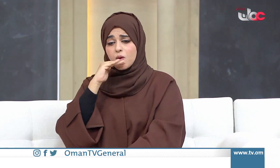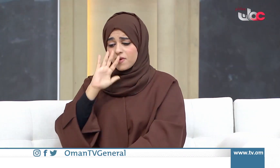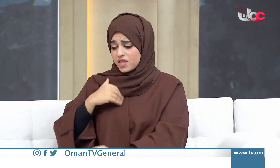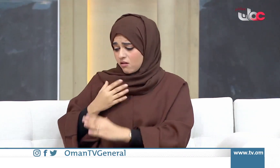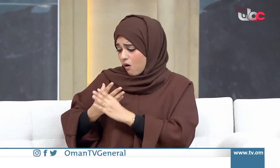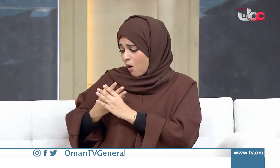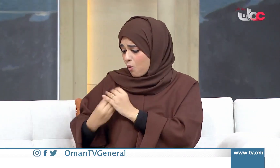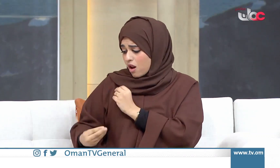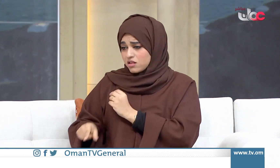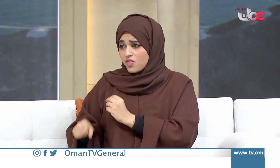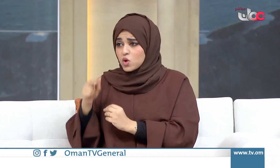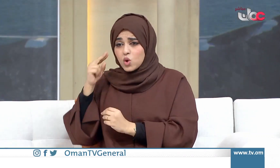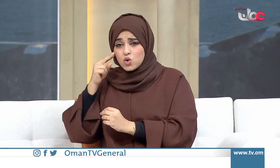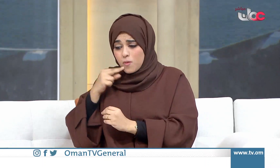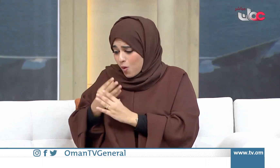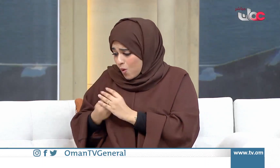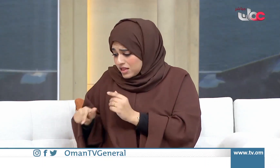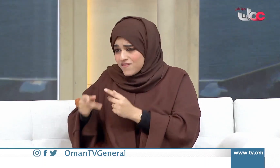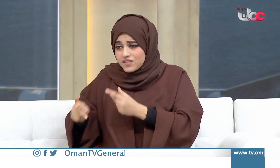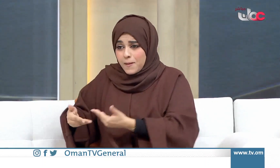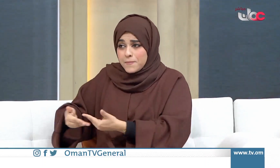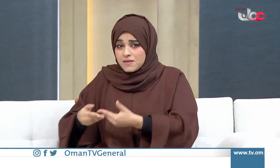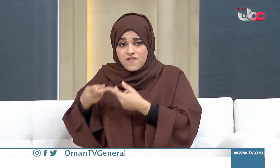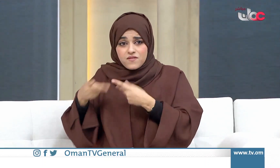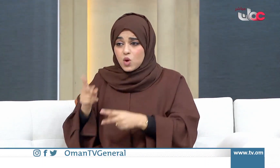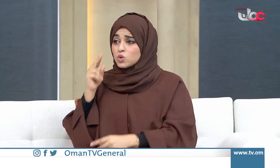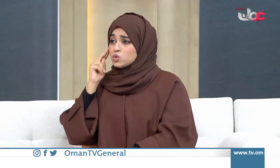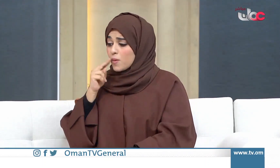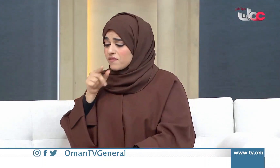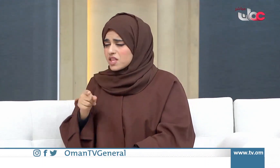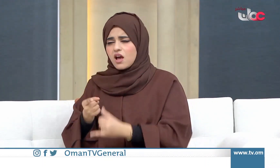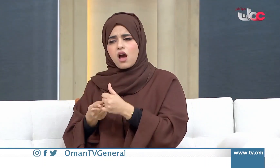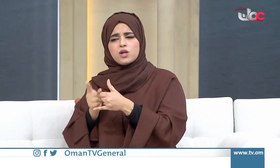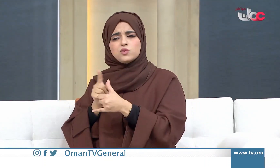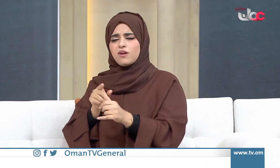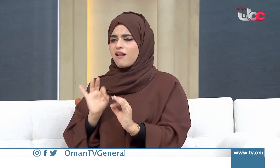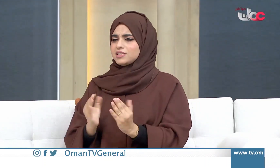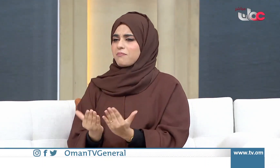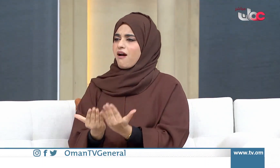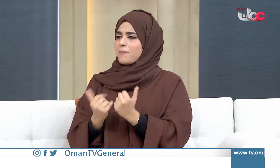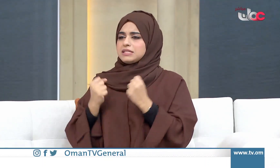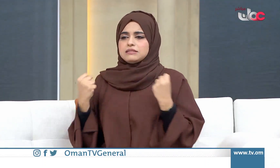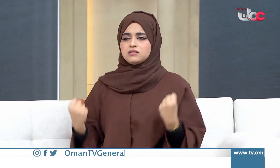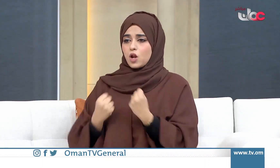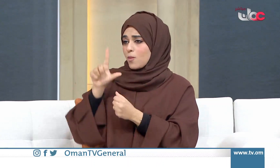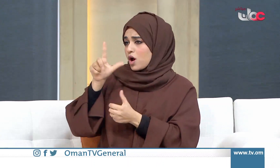لأطفال من ذوي إعاقة السامعية يجب على كل ولي أمر أن